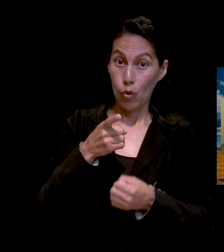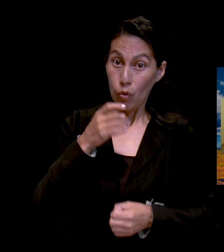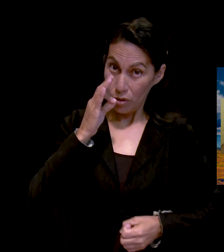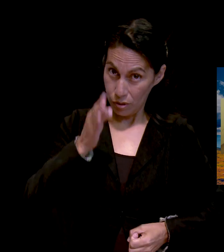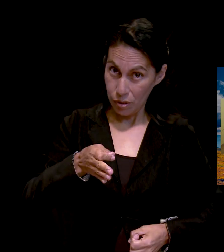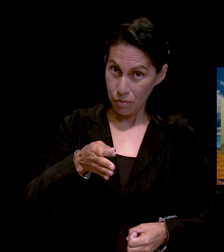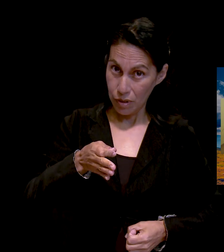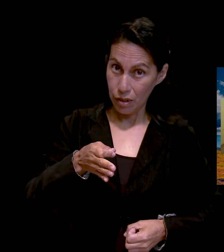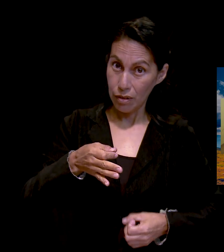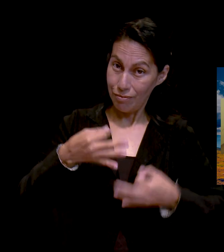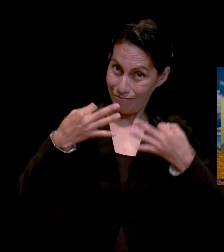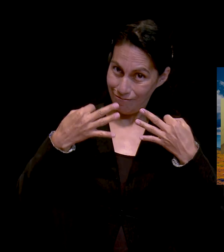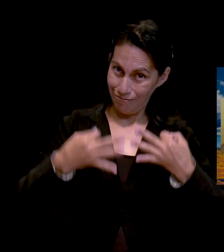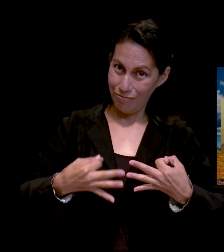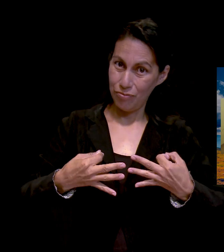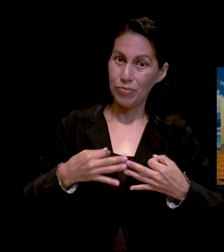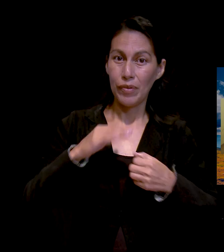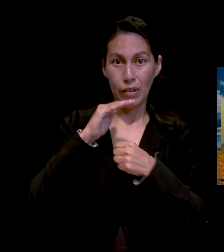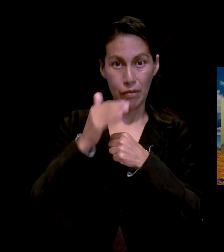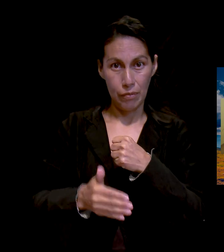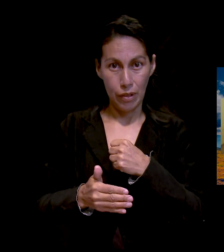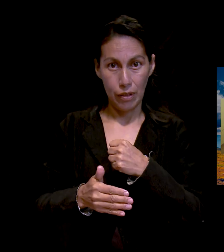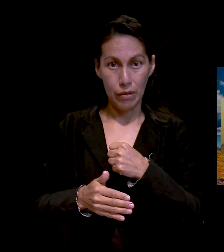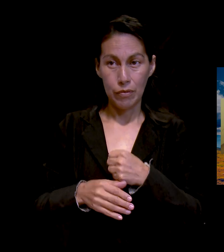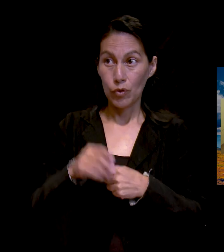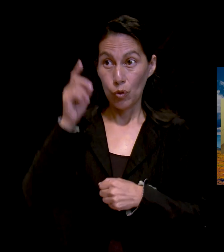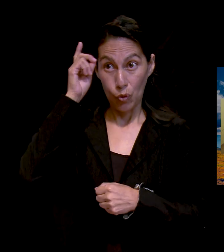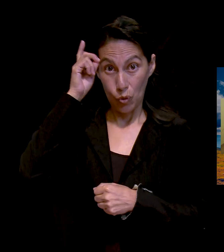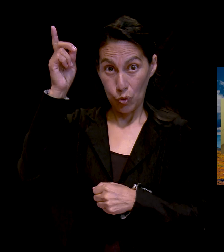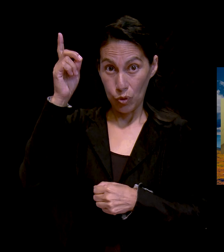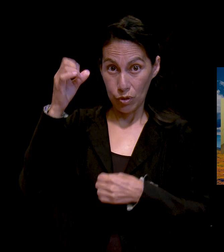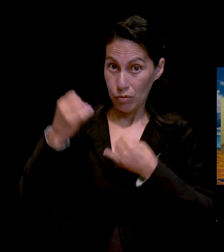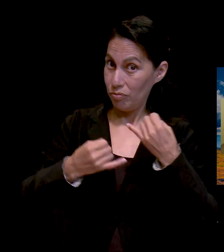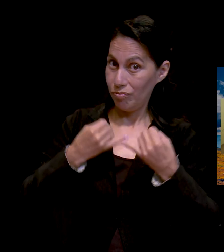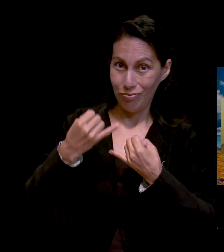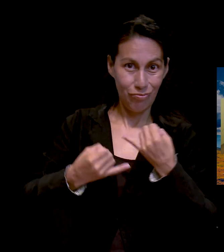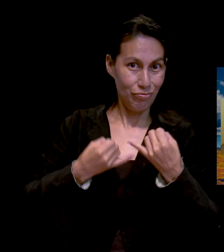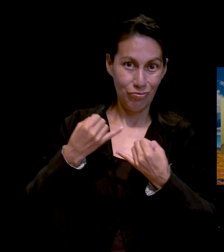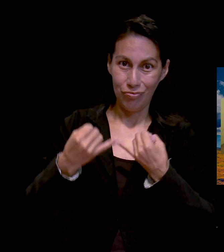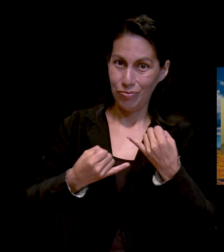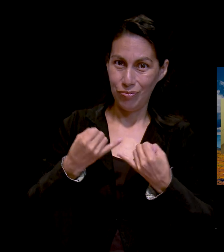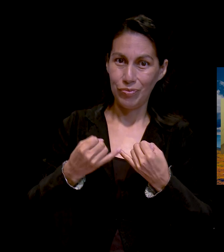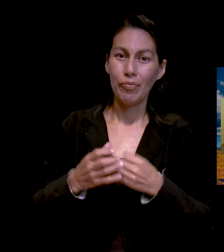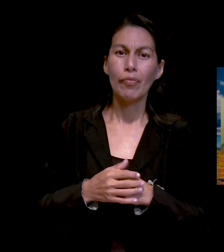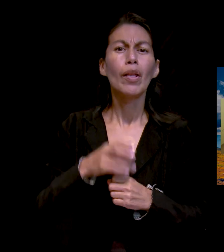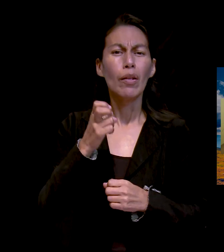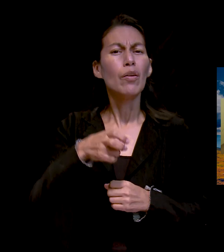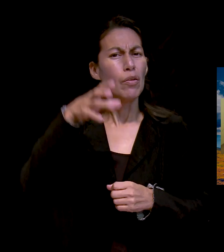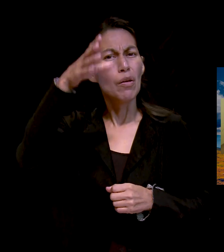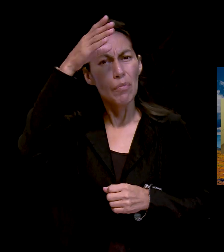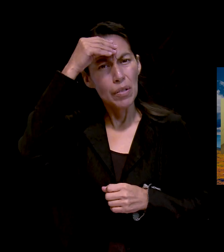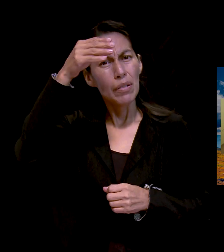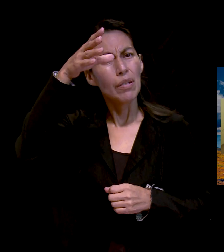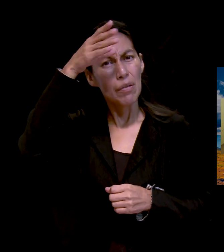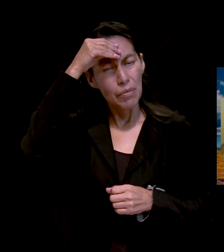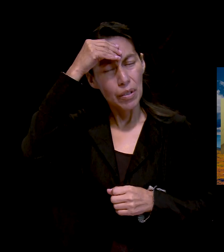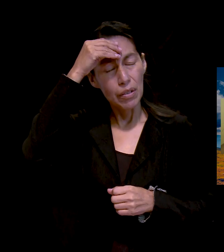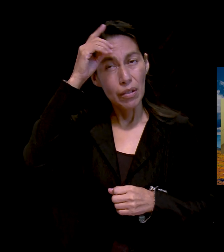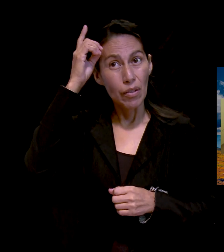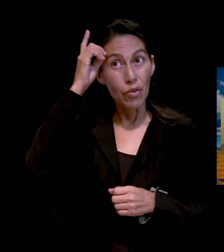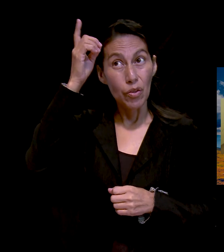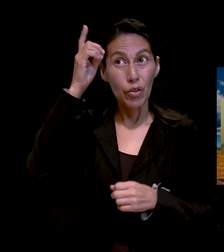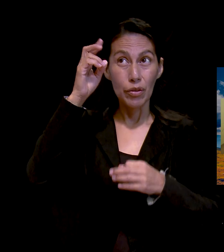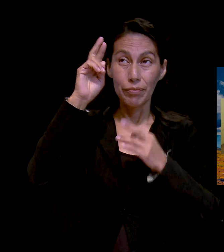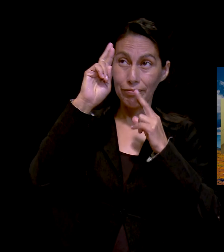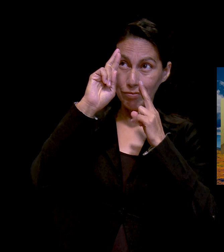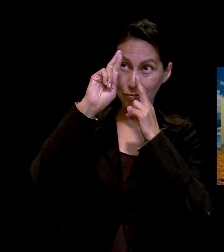si vas a aceptar algo, lo vas a terminar, pero con Dios no se juega. Y desde entonces yo aprendí a respetar a